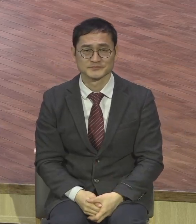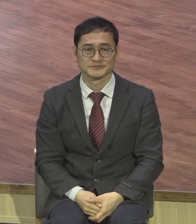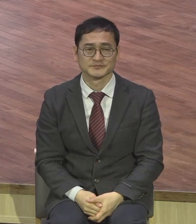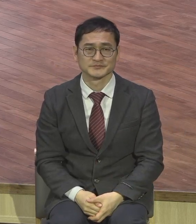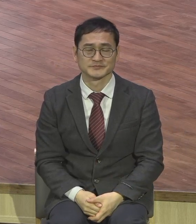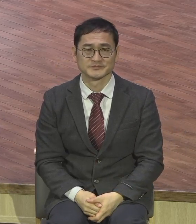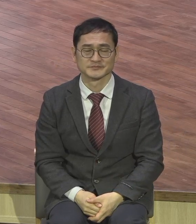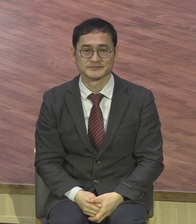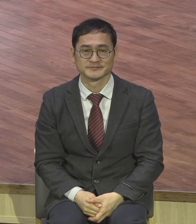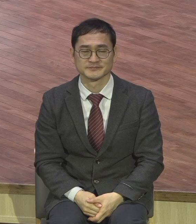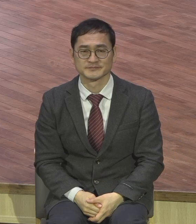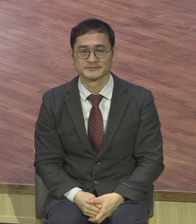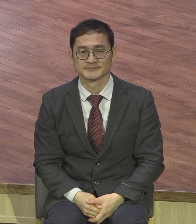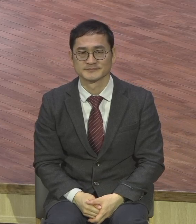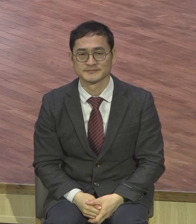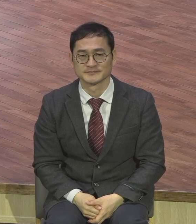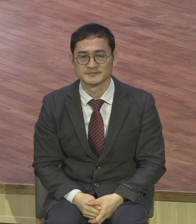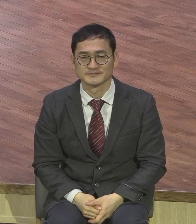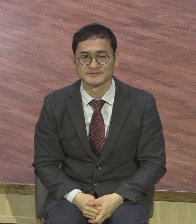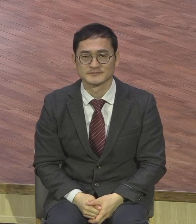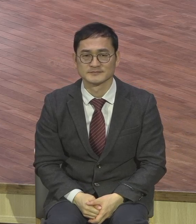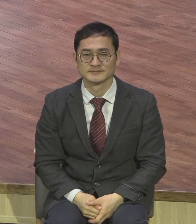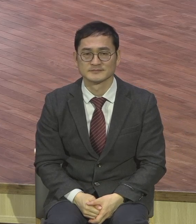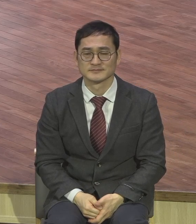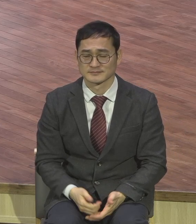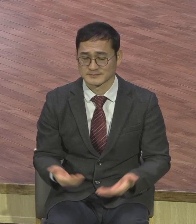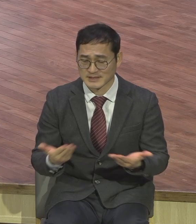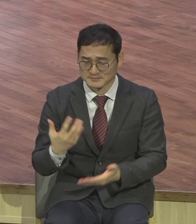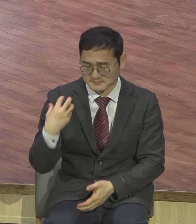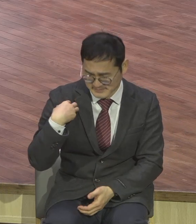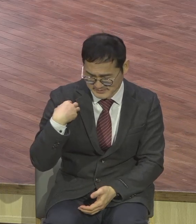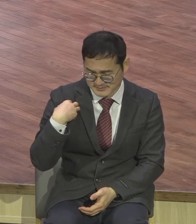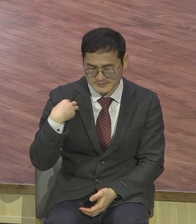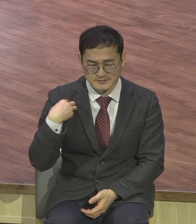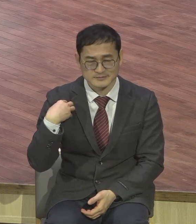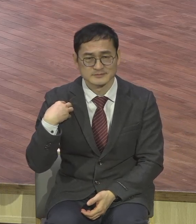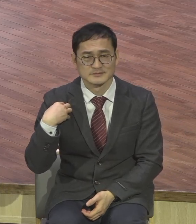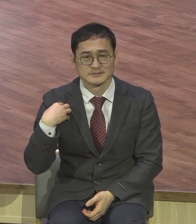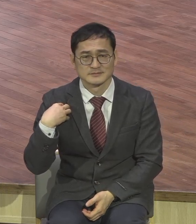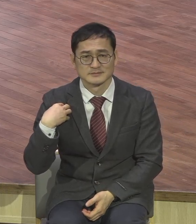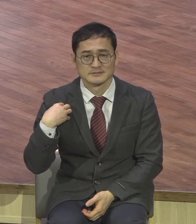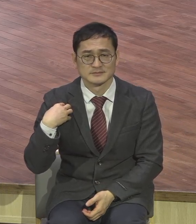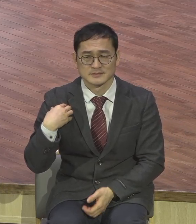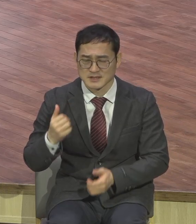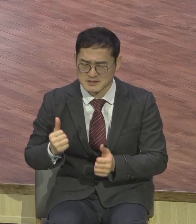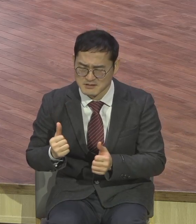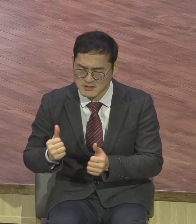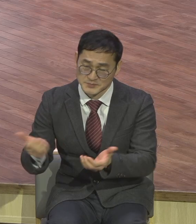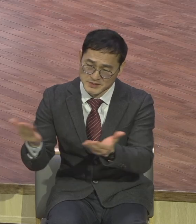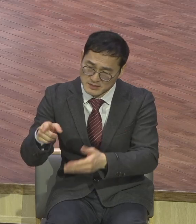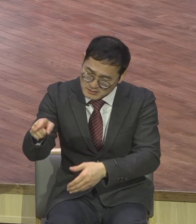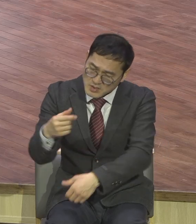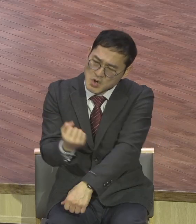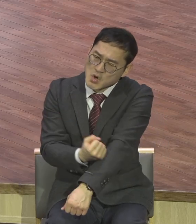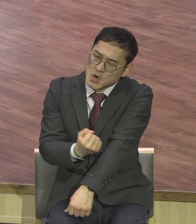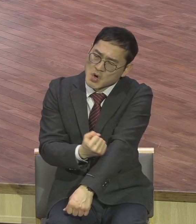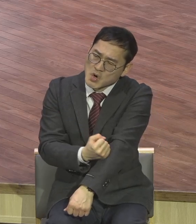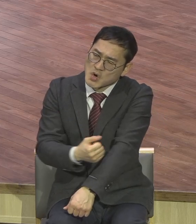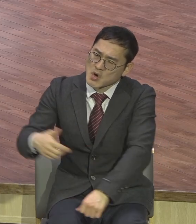기도해야죠 오직 직분 때문에 그런 분들 볼 때마다 위로하고 격려하고 힘주고 대단하십니다 위원장님